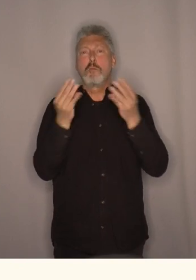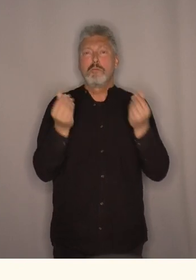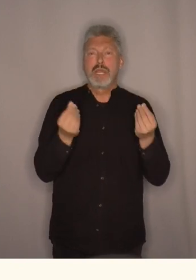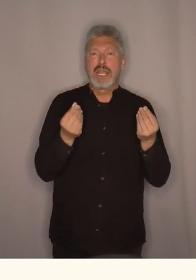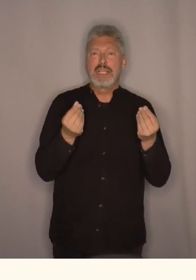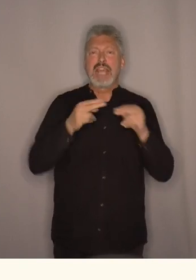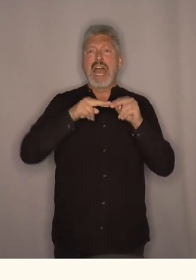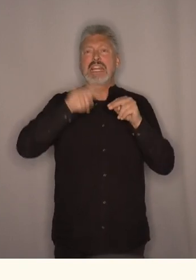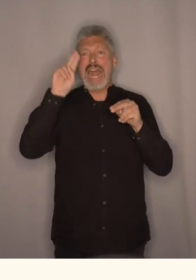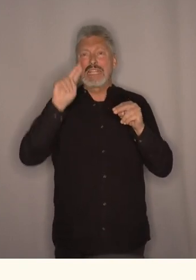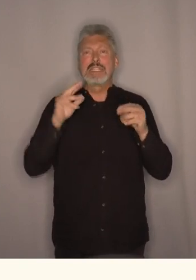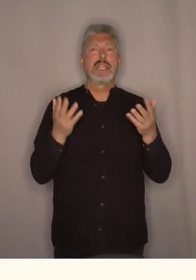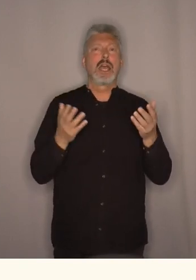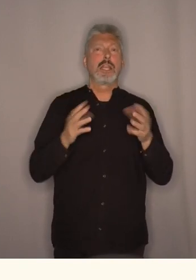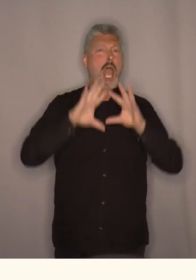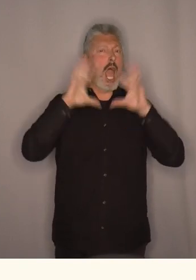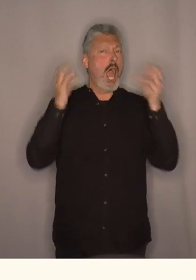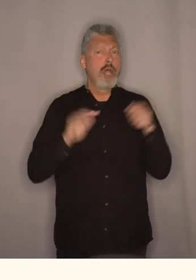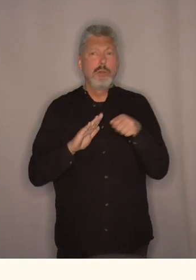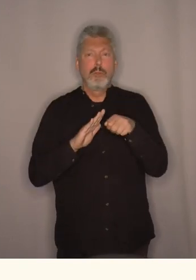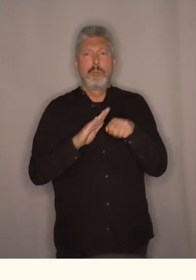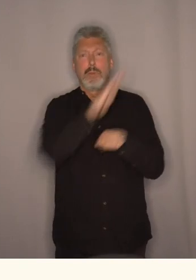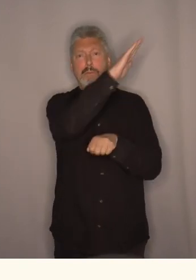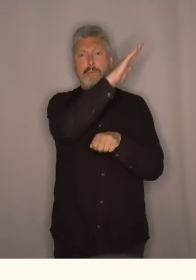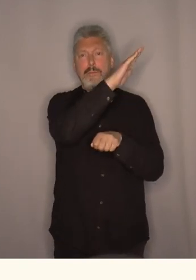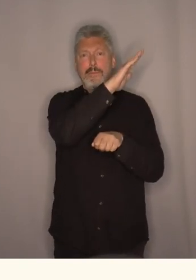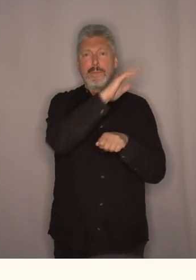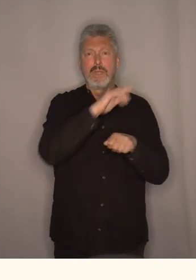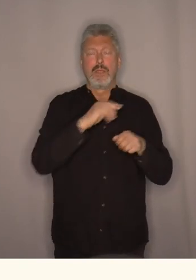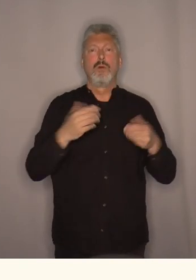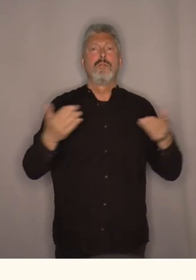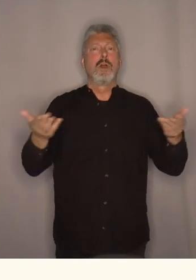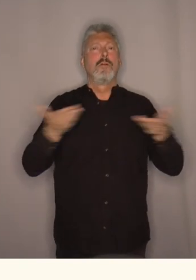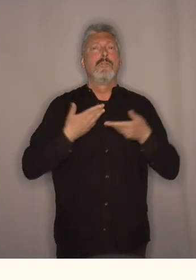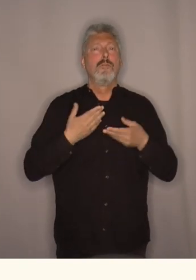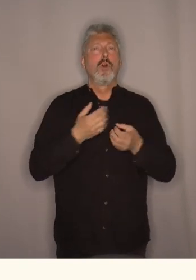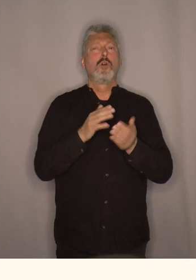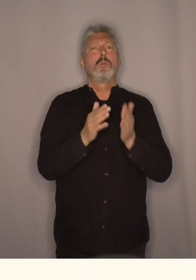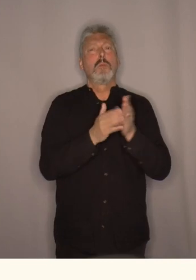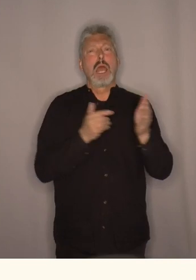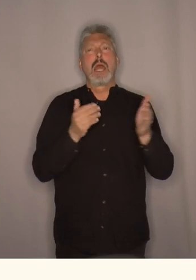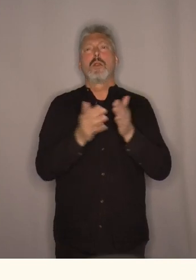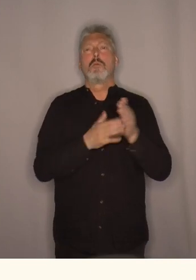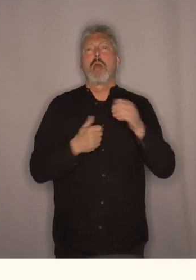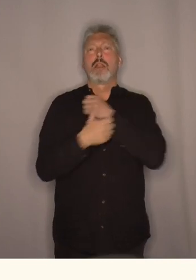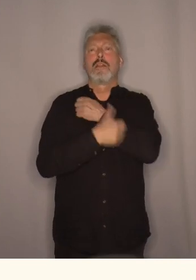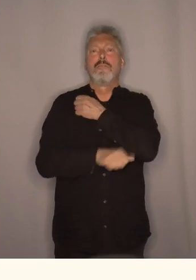prisene på renter altså alt har gått opp og vi har fått veldig mye mer fattigdom i Norge.